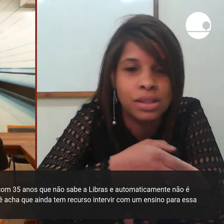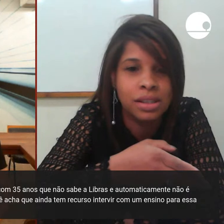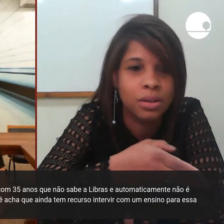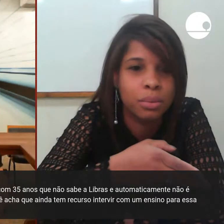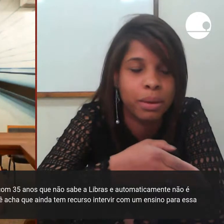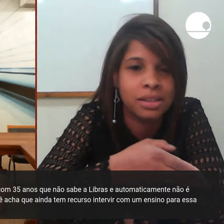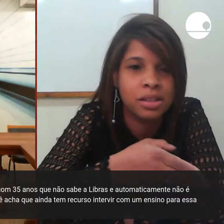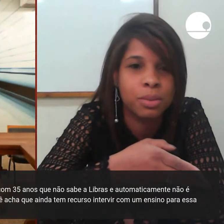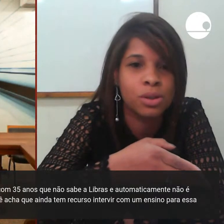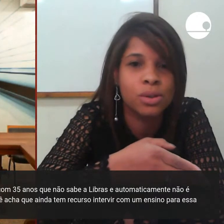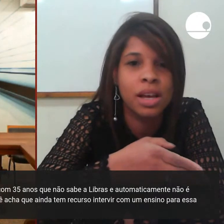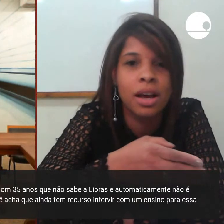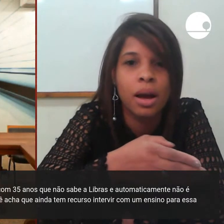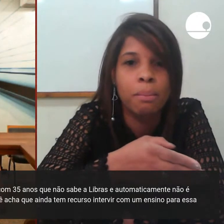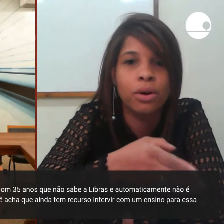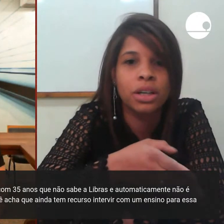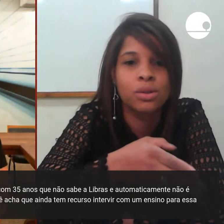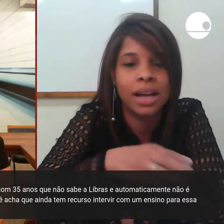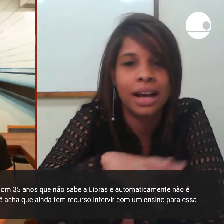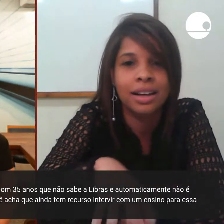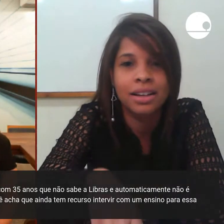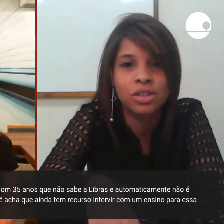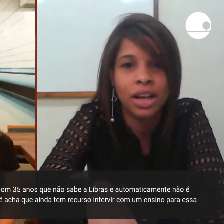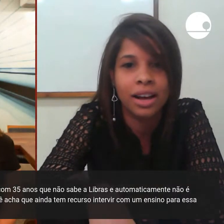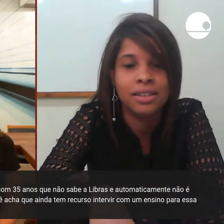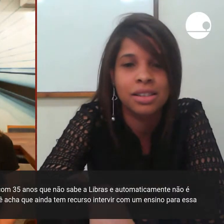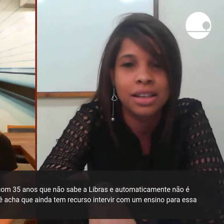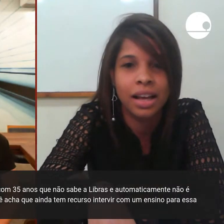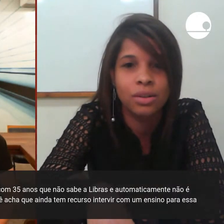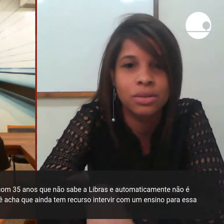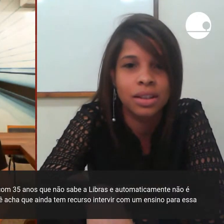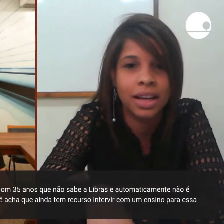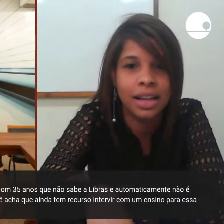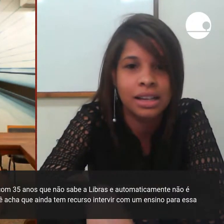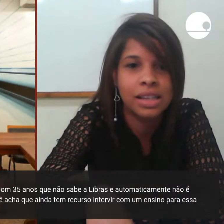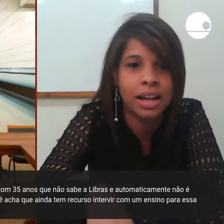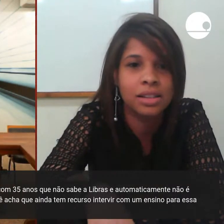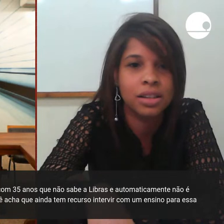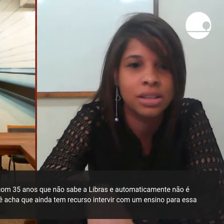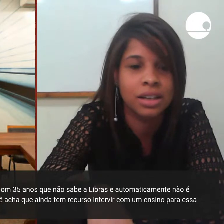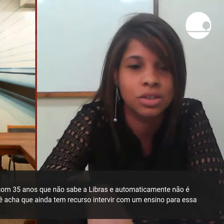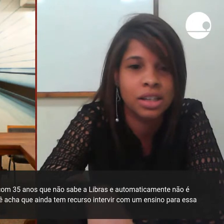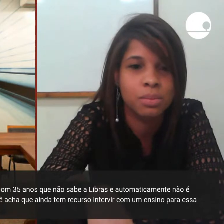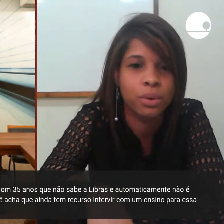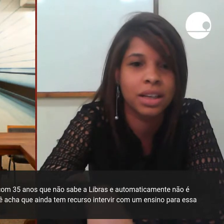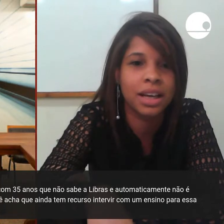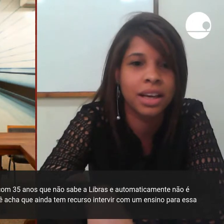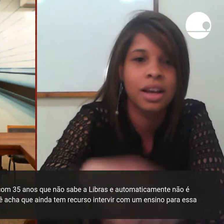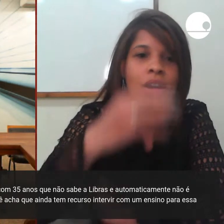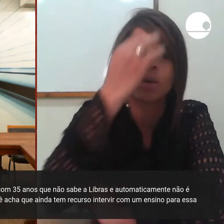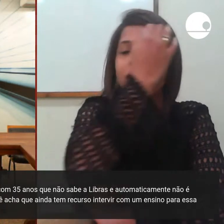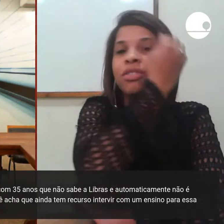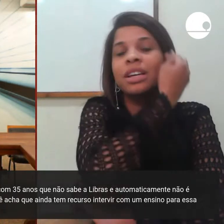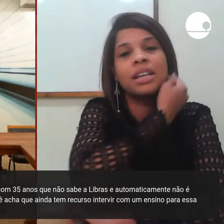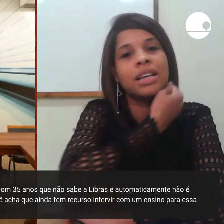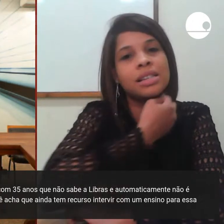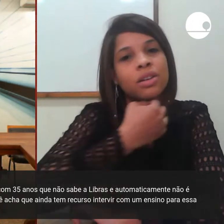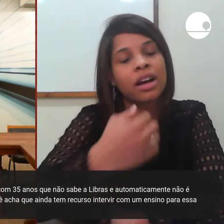ensino pra essas pessoas bom e se a Ana já saiu né da sala você gostaria de responder como é que fica essa questão da